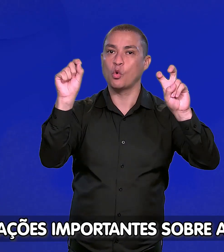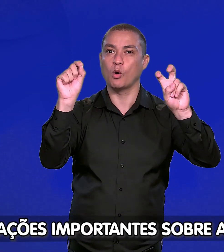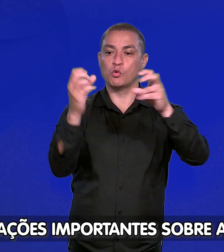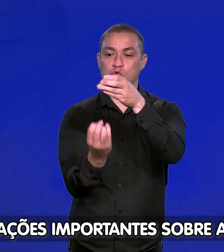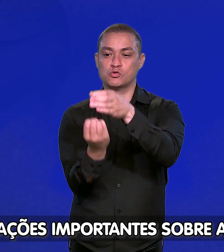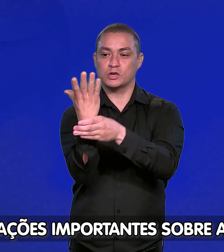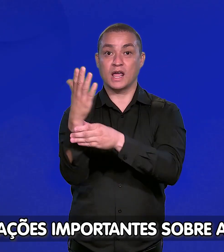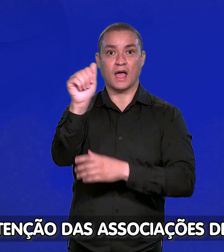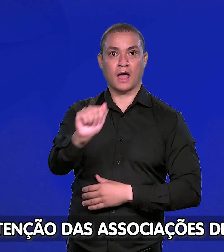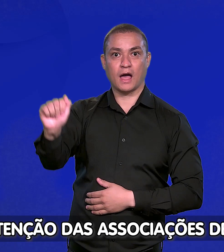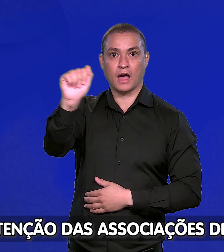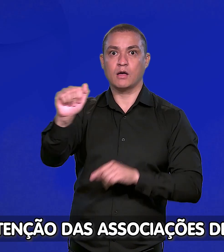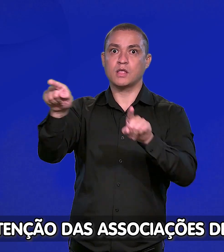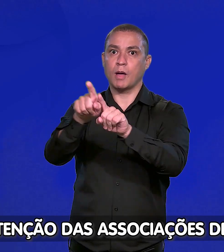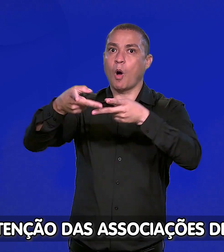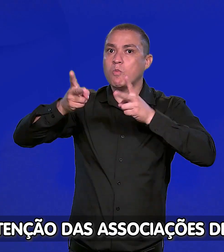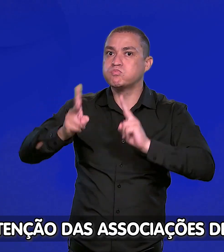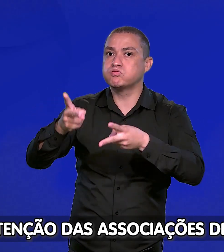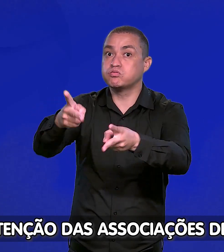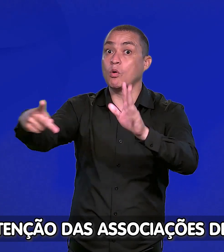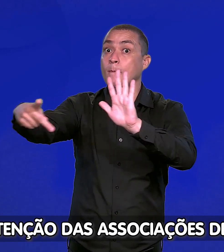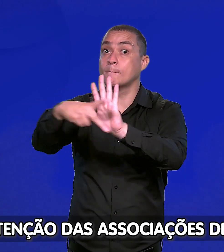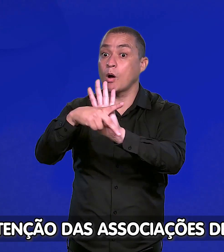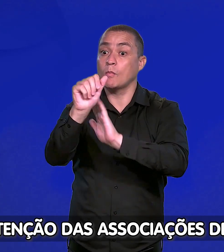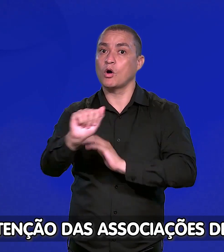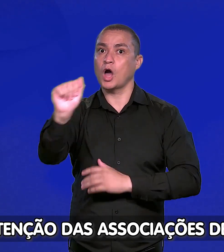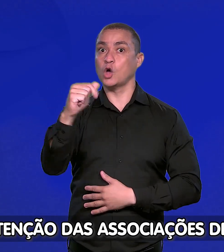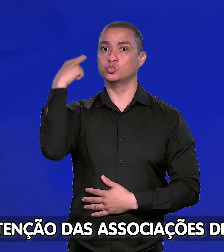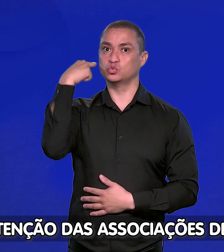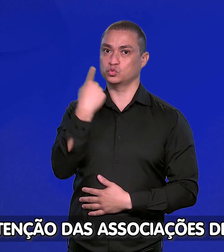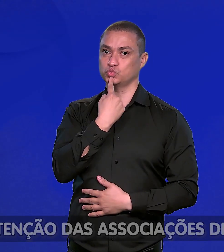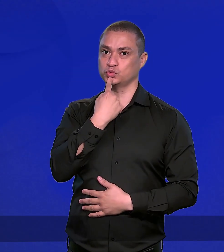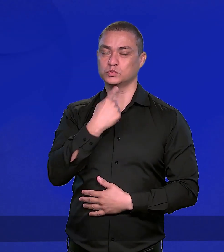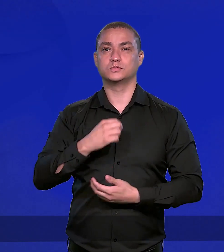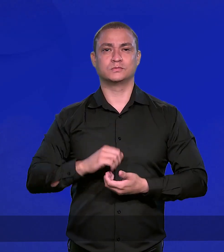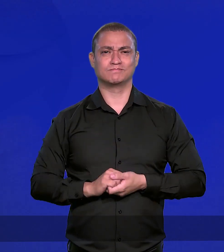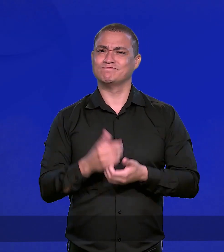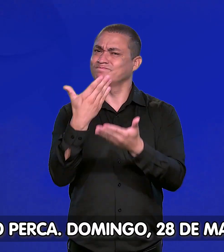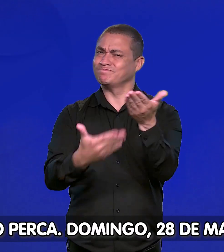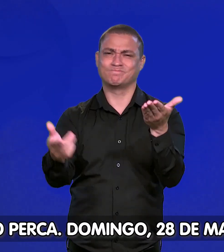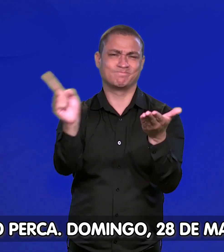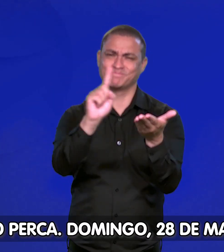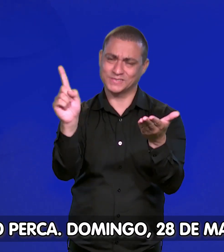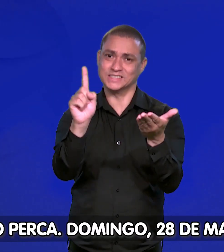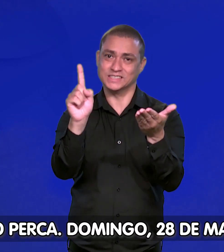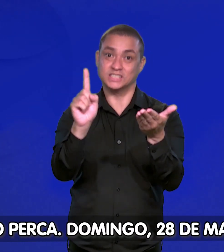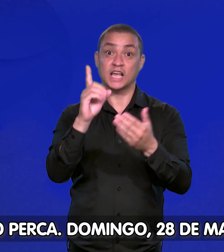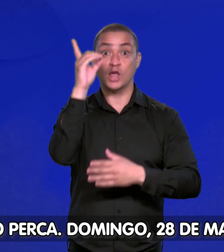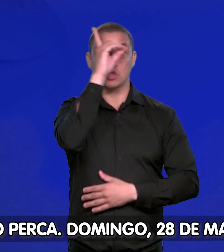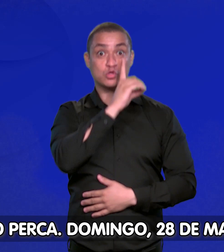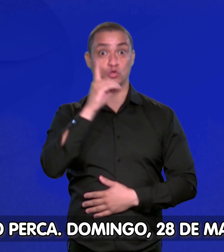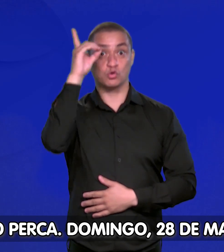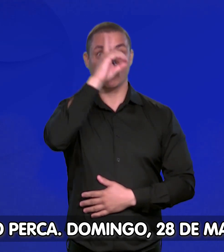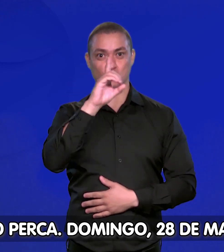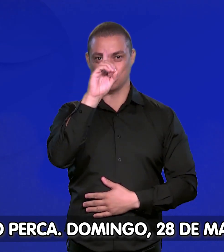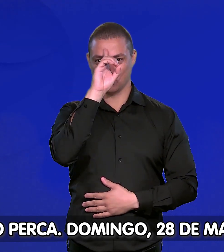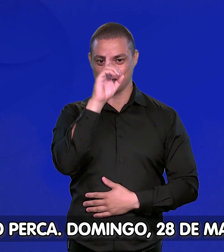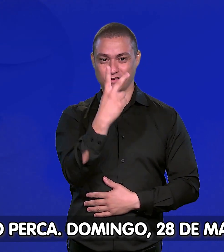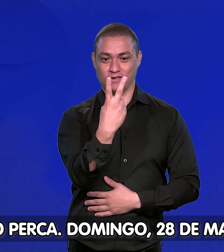sobre a criação e manutenção das associações de surdos. Não perca! Domingo, 28